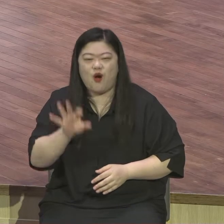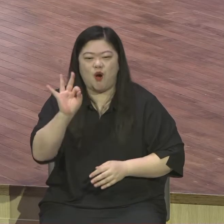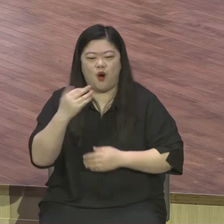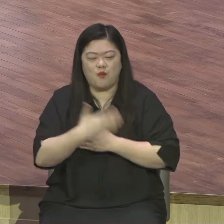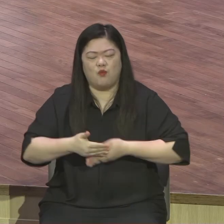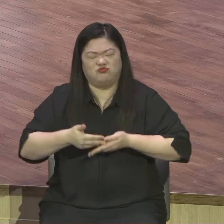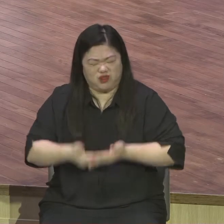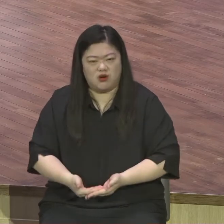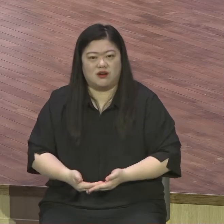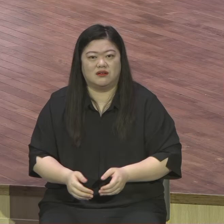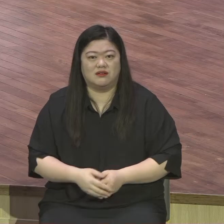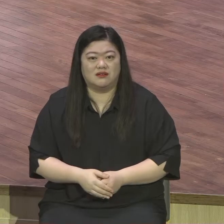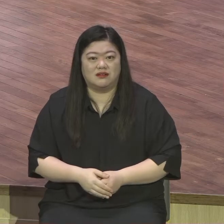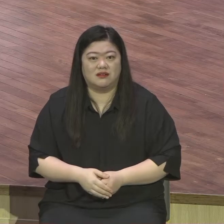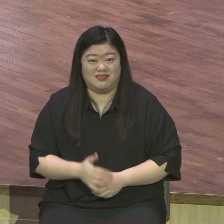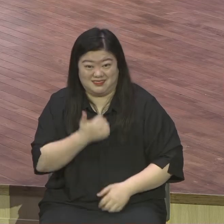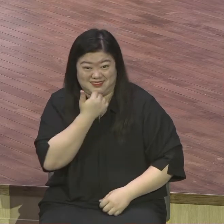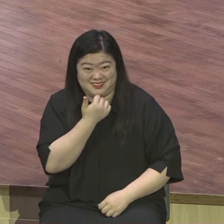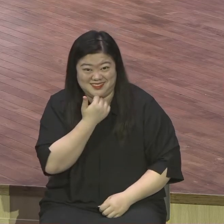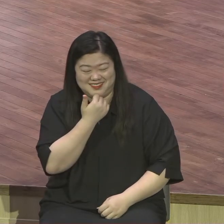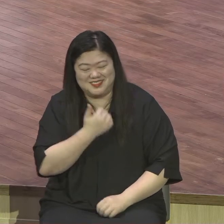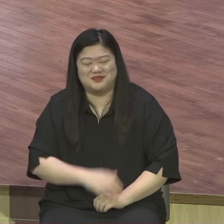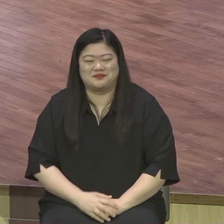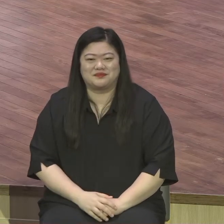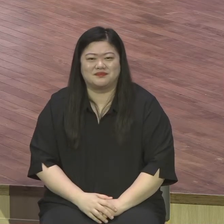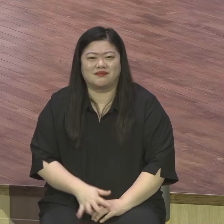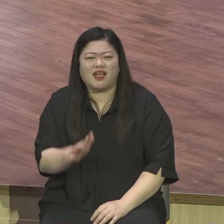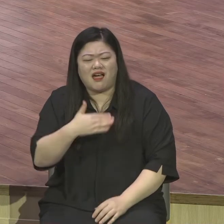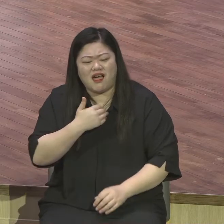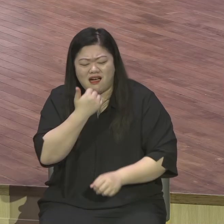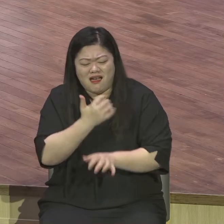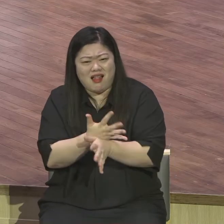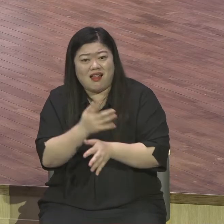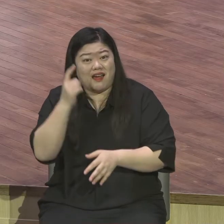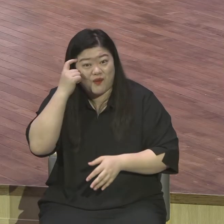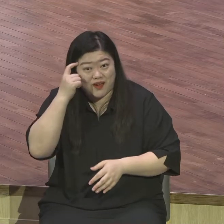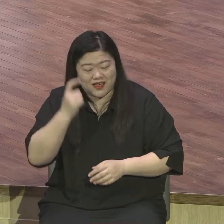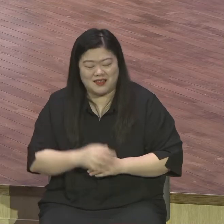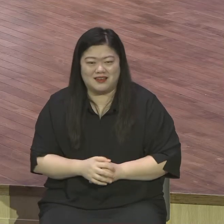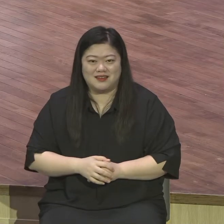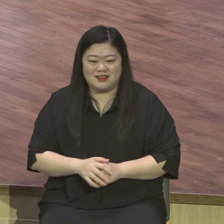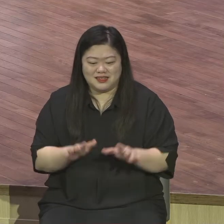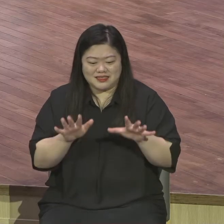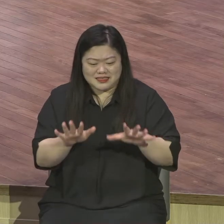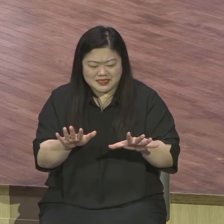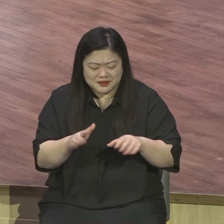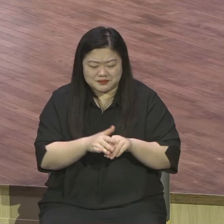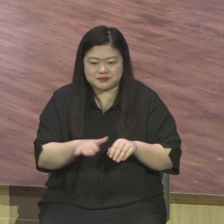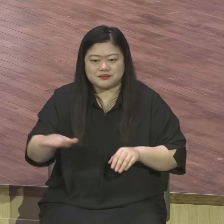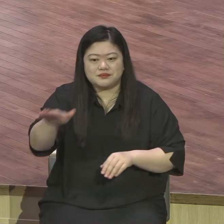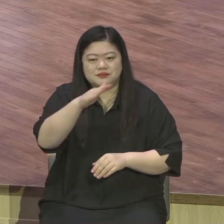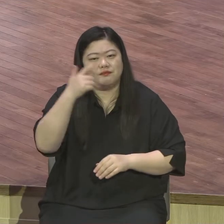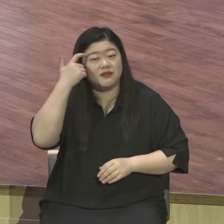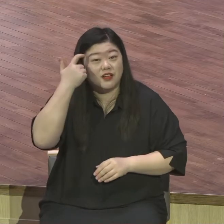우자는 말이지만 제가 이 말하는 이유는요. 우리가 영적으로 정말 철들여야 돼요.